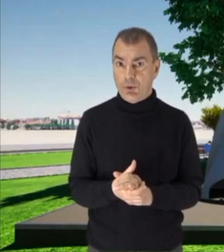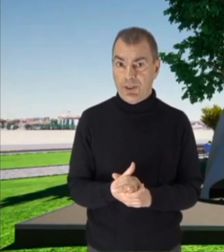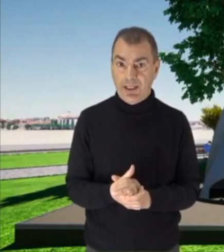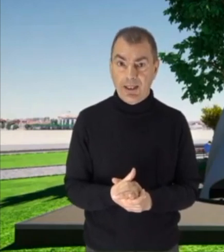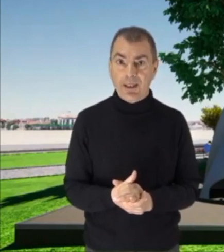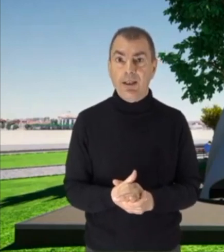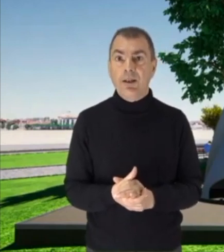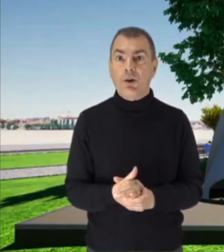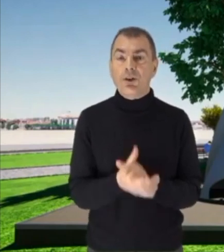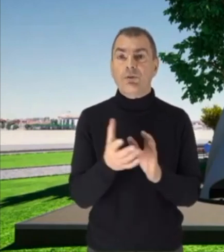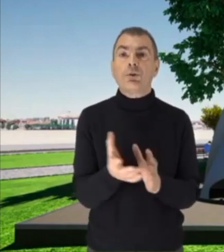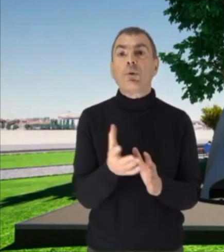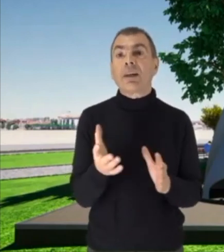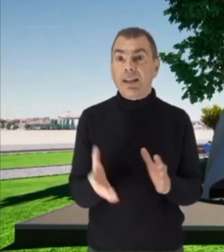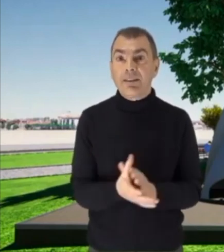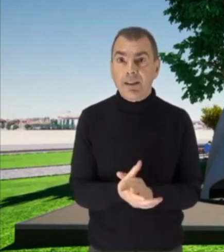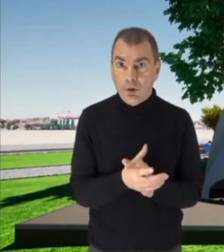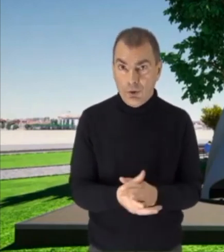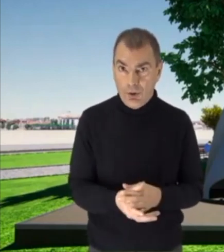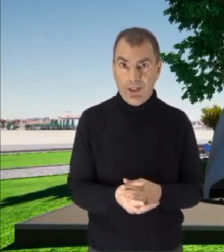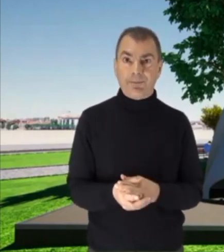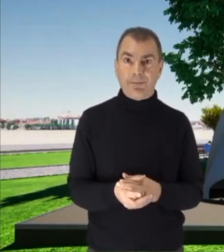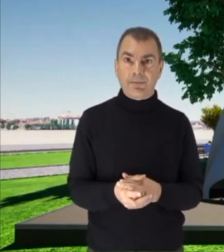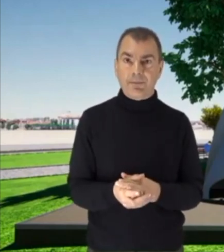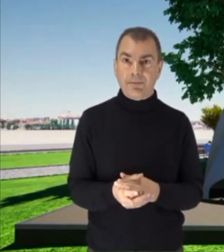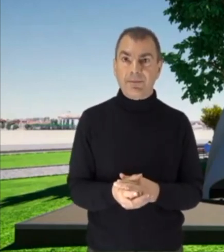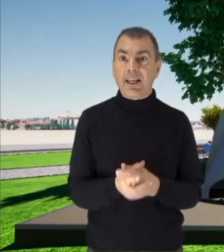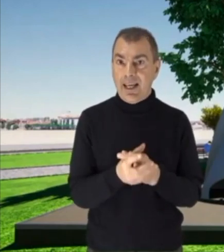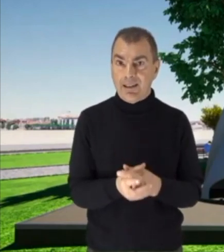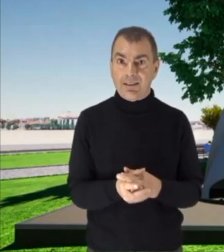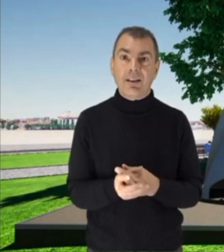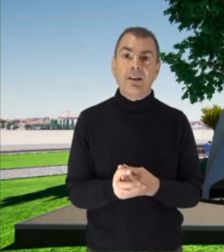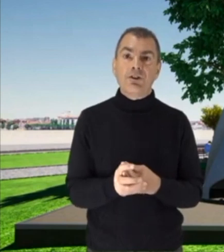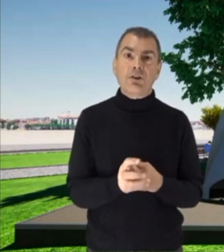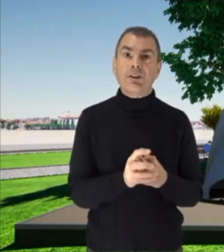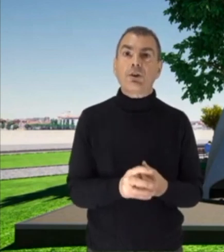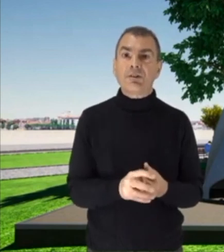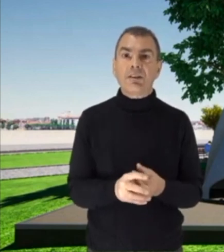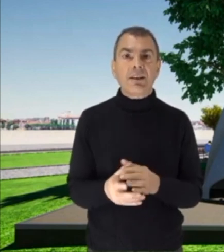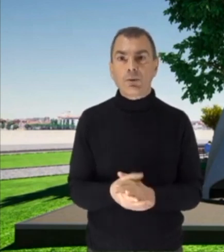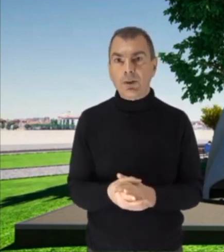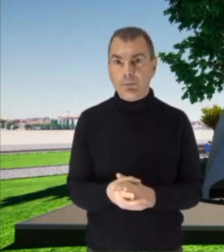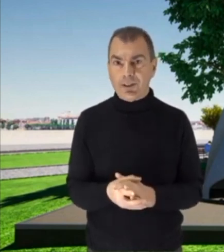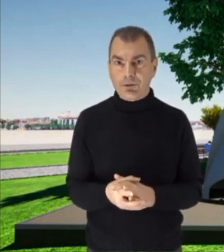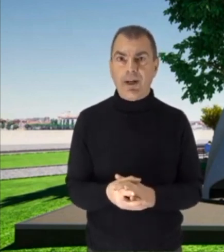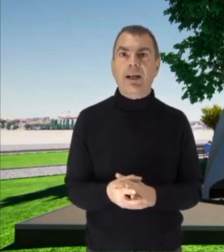monumentale. Ho ricevuto un grande onore dall'ENS. Sono stato contattato un anno e mezzo fa